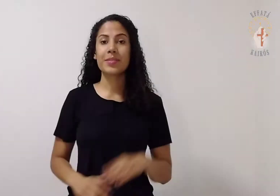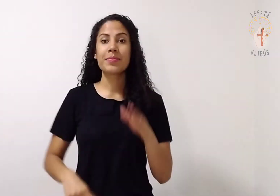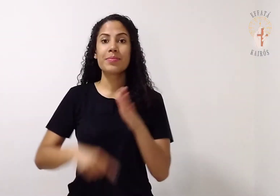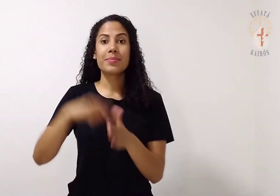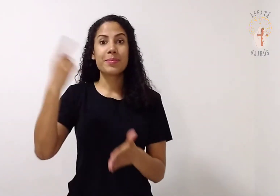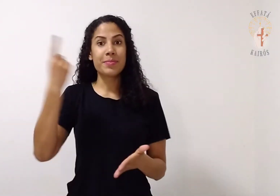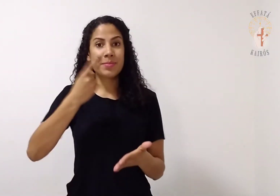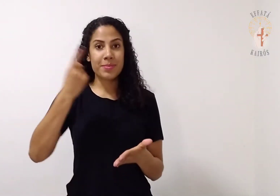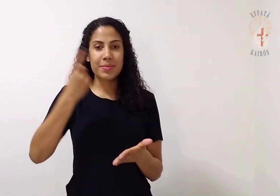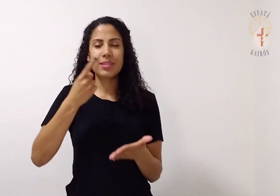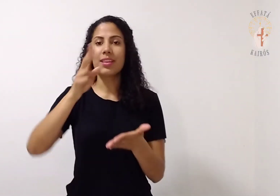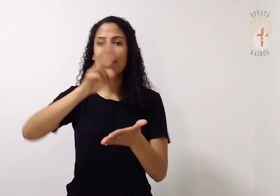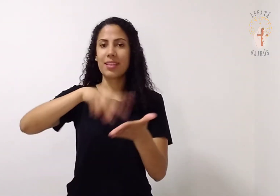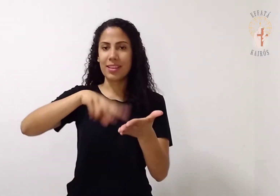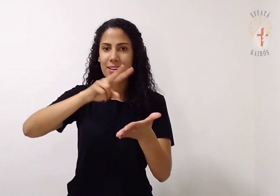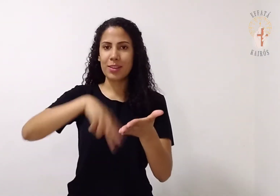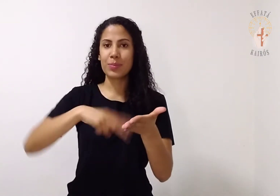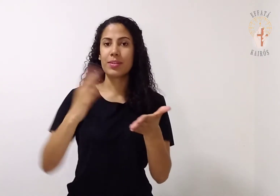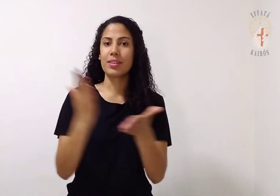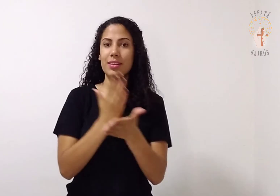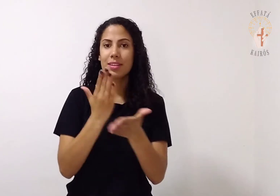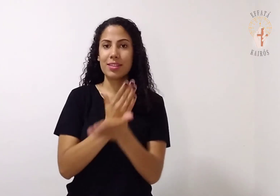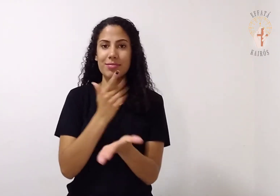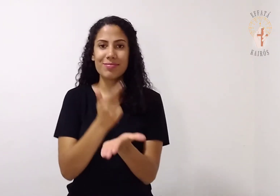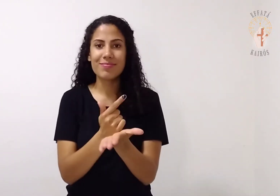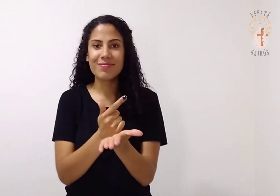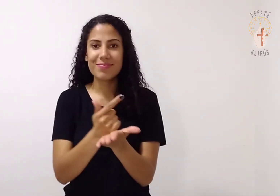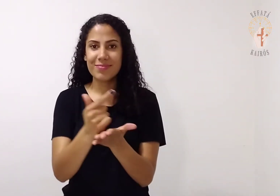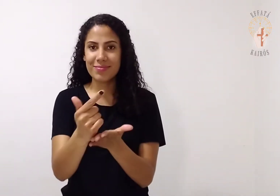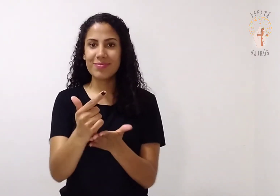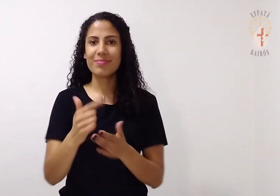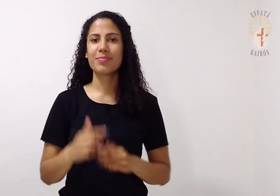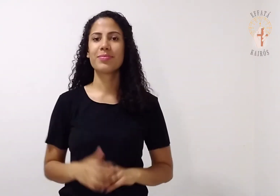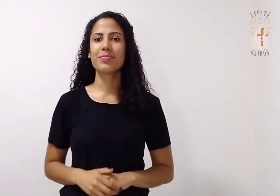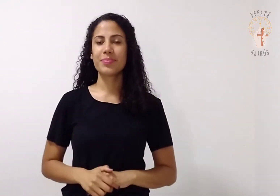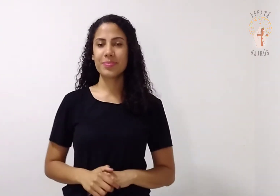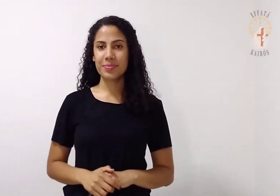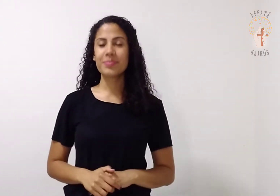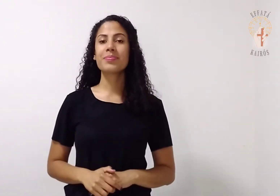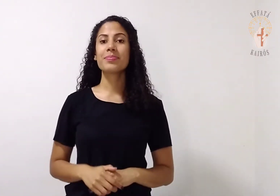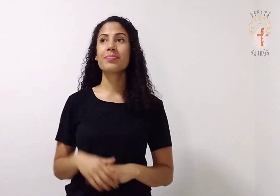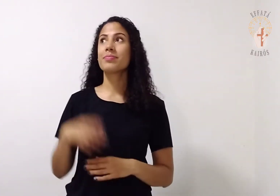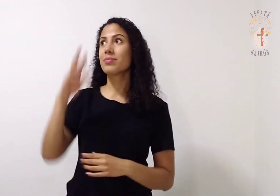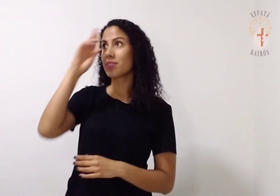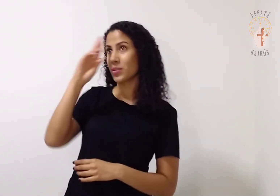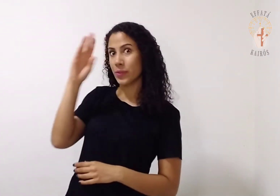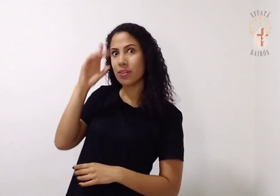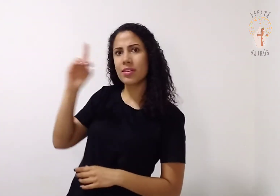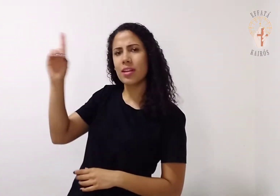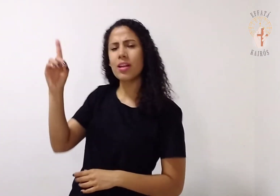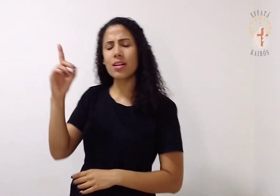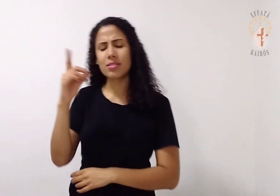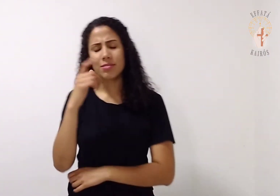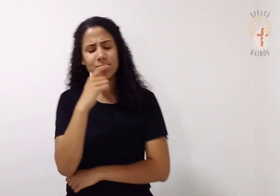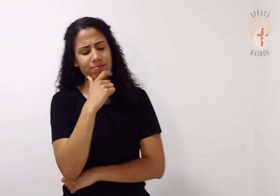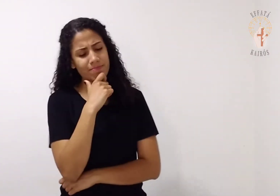1ª Leitura Leitura do Livro dos Gênesis O Senhor Deus disse